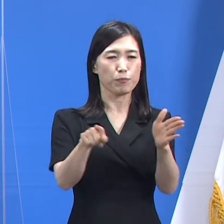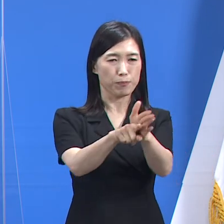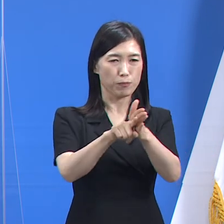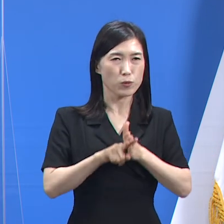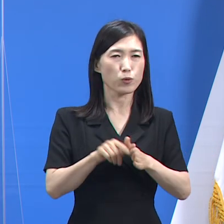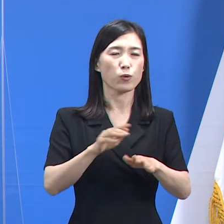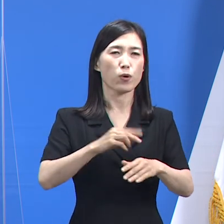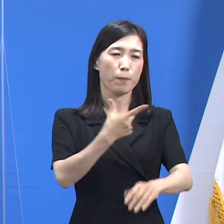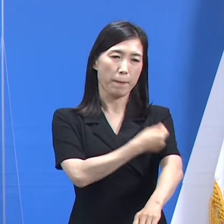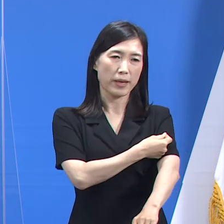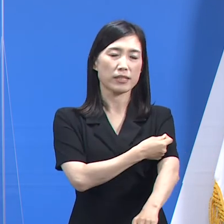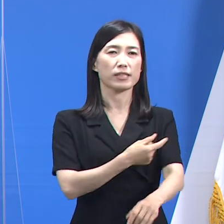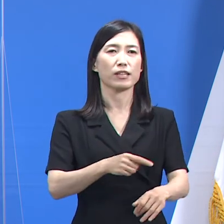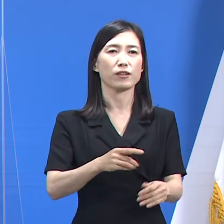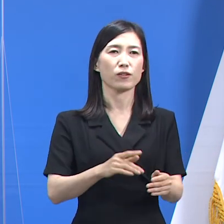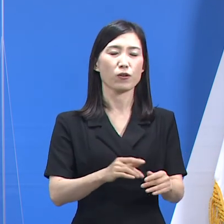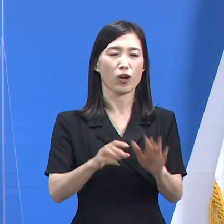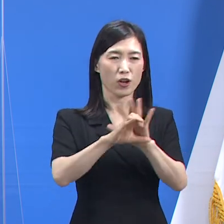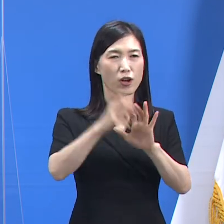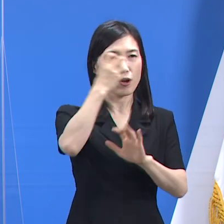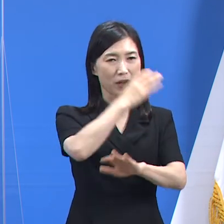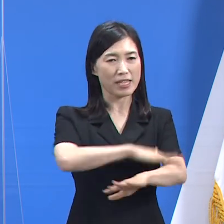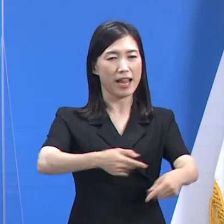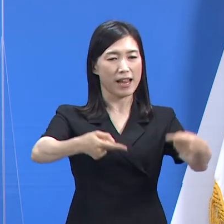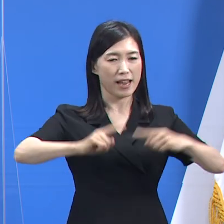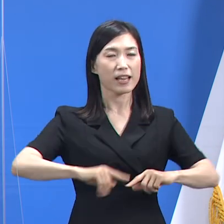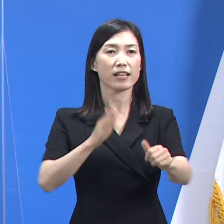참여해 주시기를 바랍니다. 감사합니다.